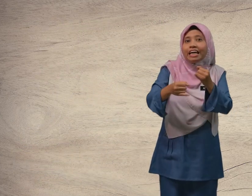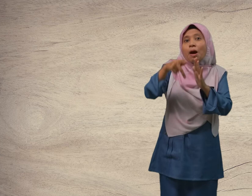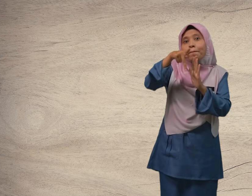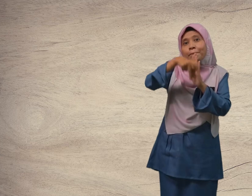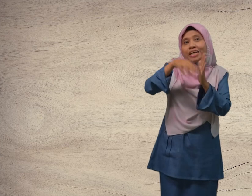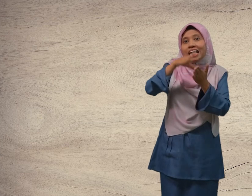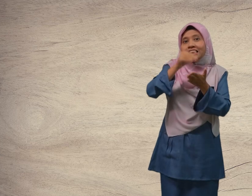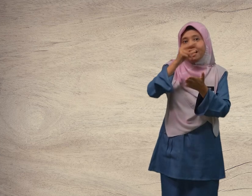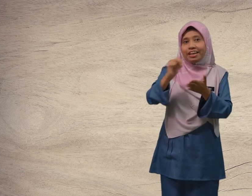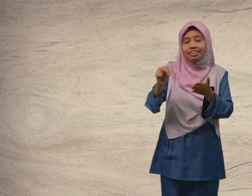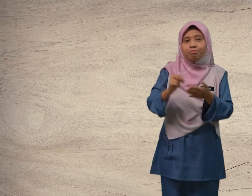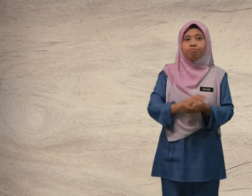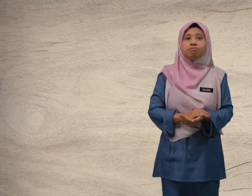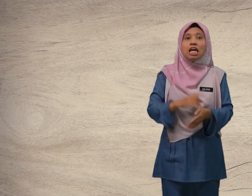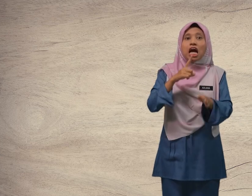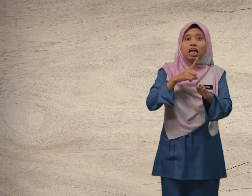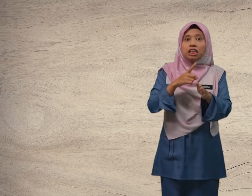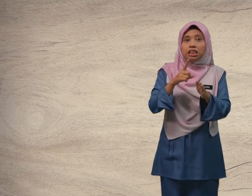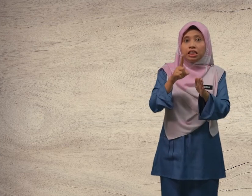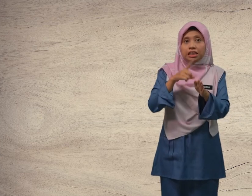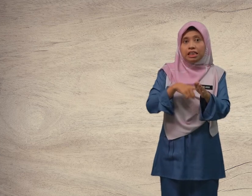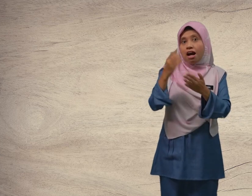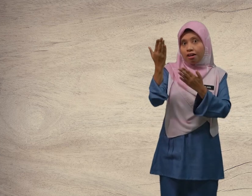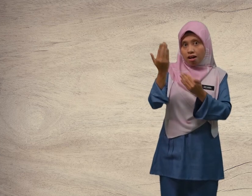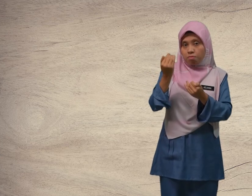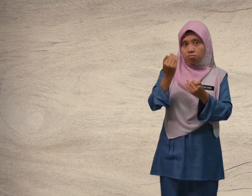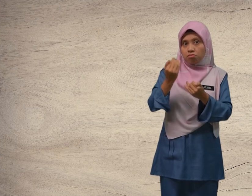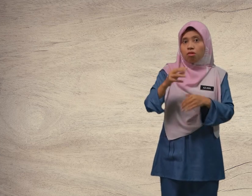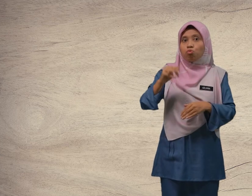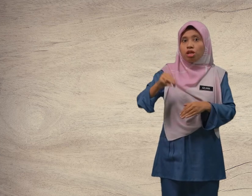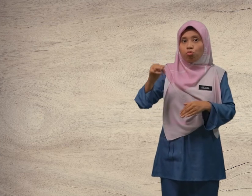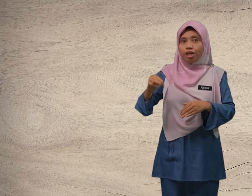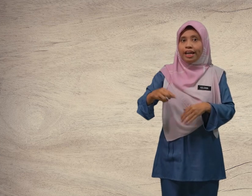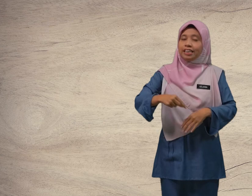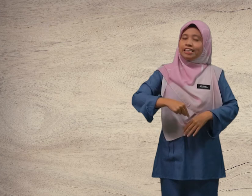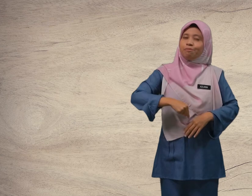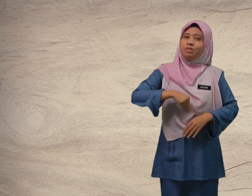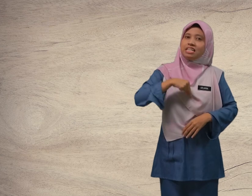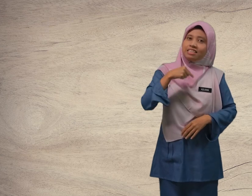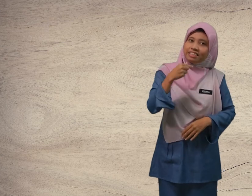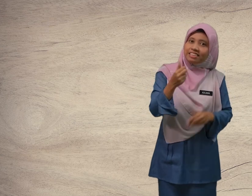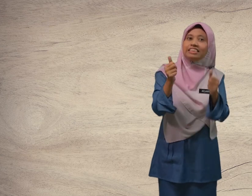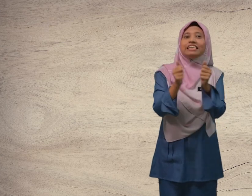pelajaran. diharap murid-murid gembira dengan